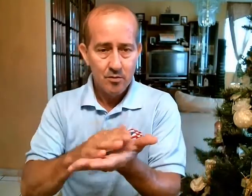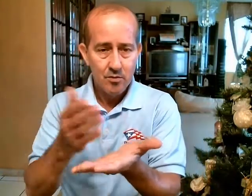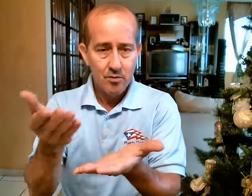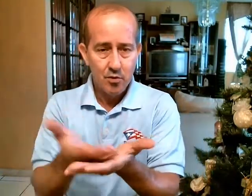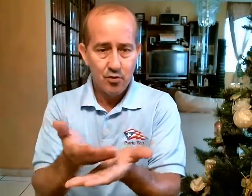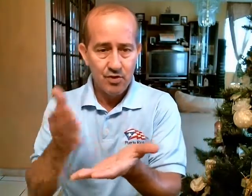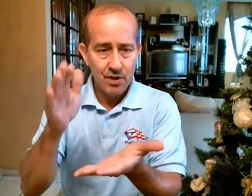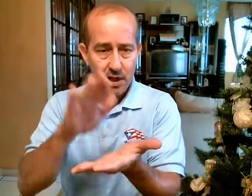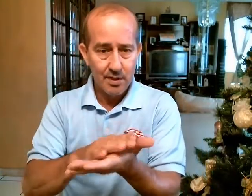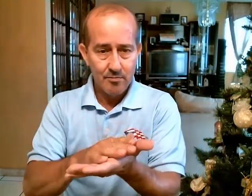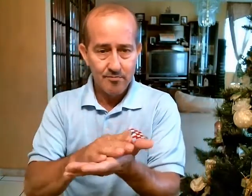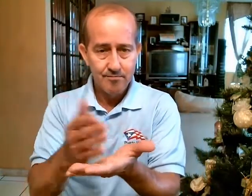Cocinar